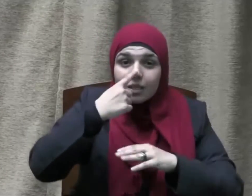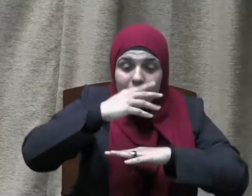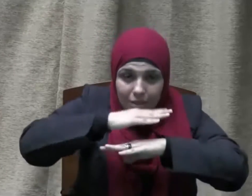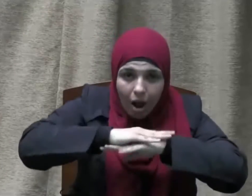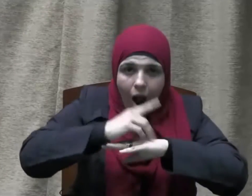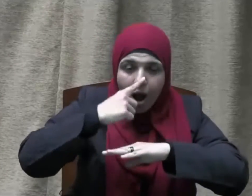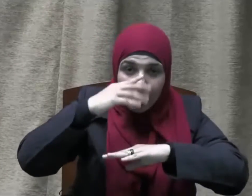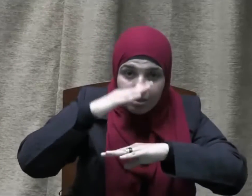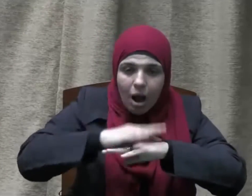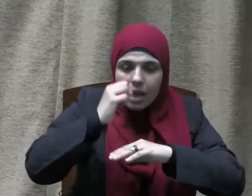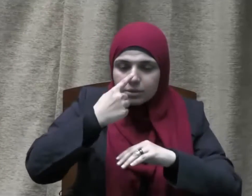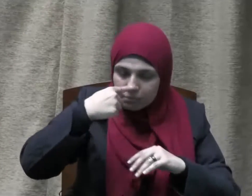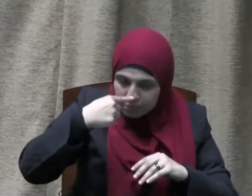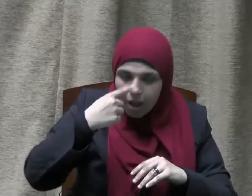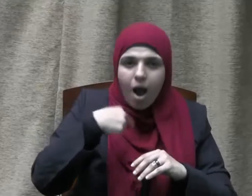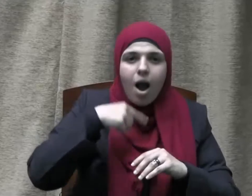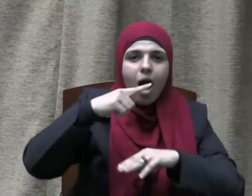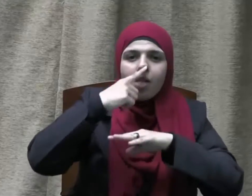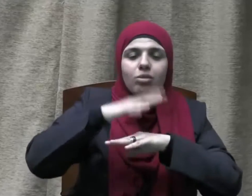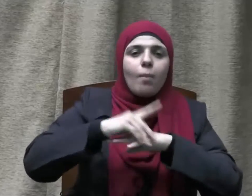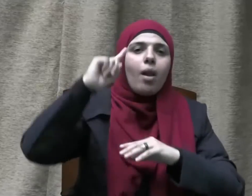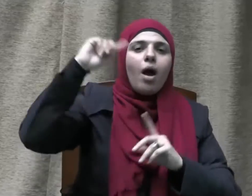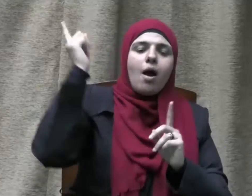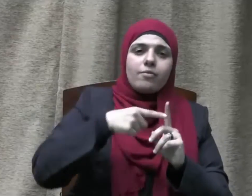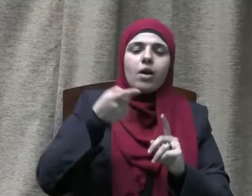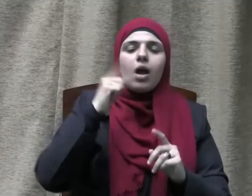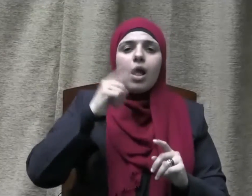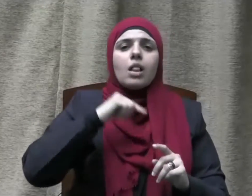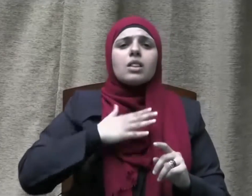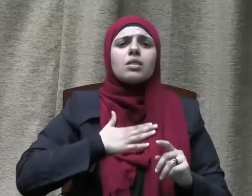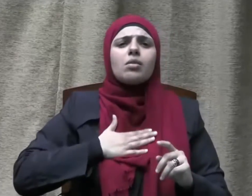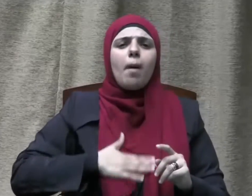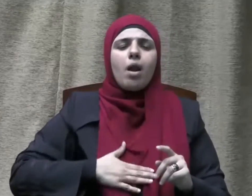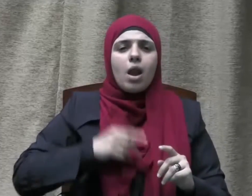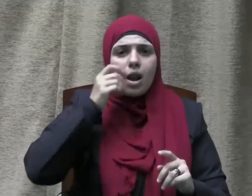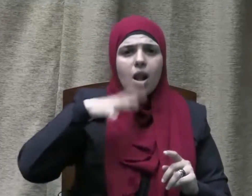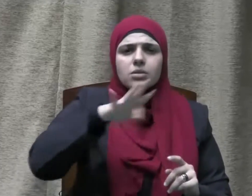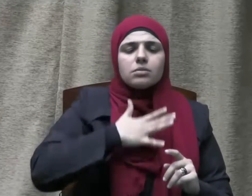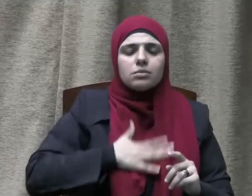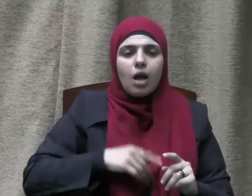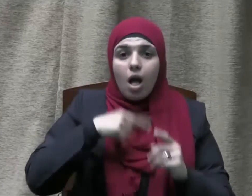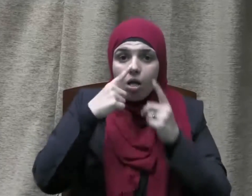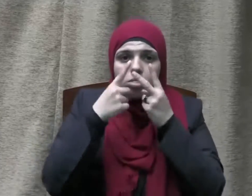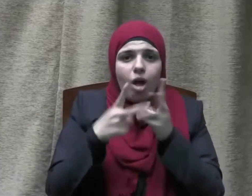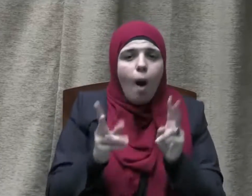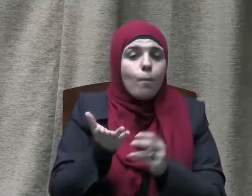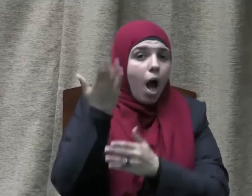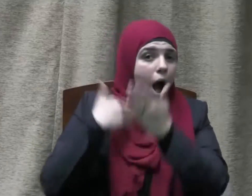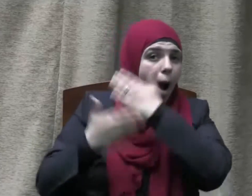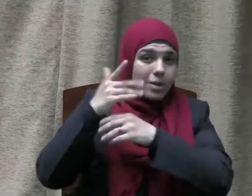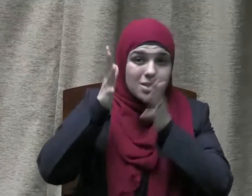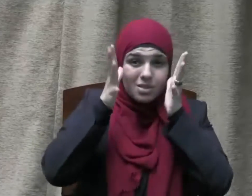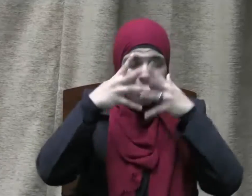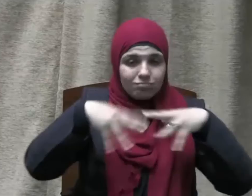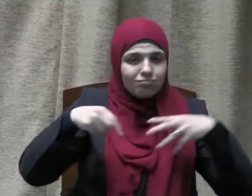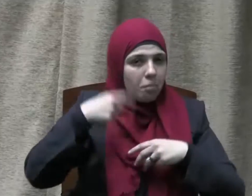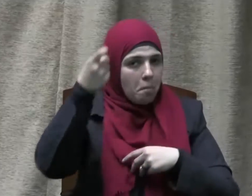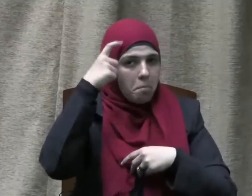طاعة وفي ذلك طمأنة لهم على قبول صلاتهم السابقة تجاه بيت